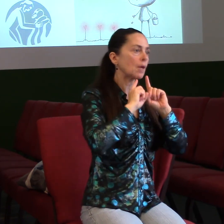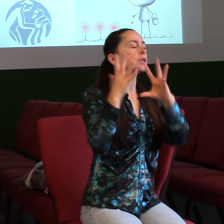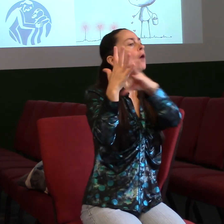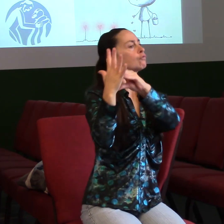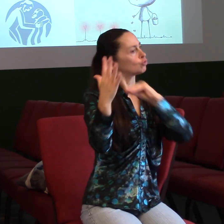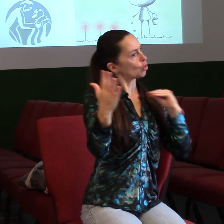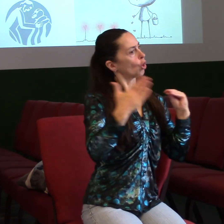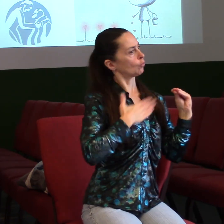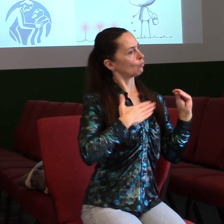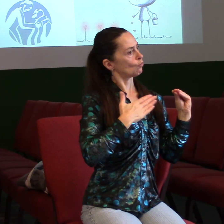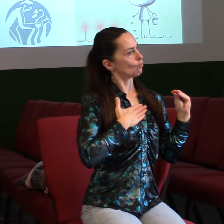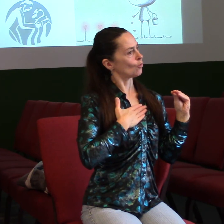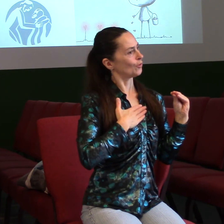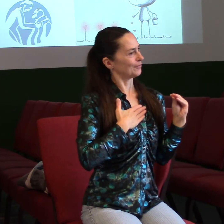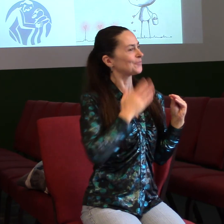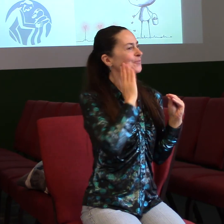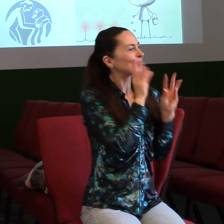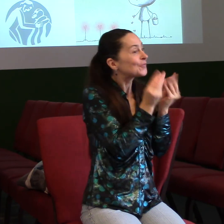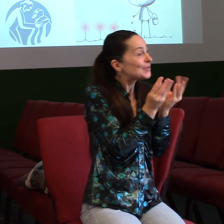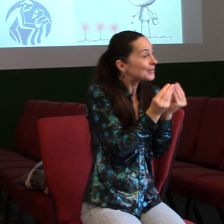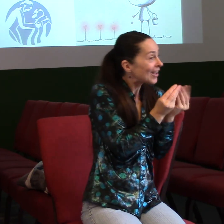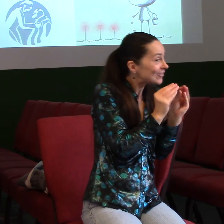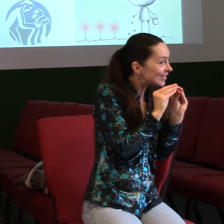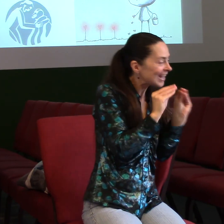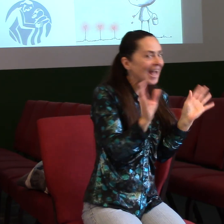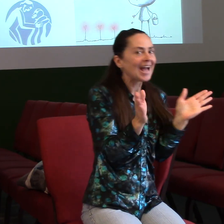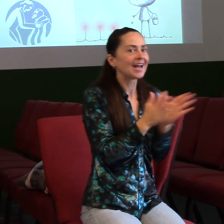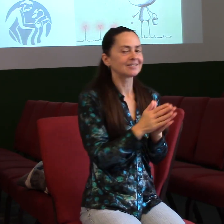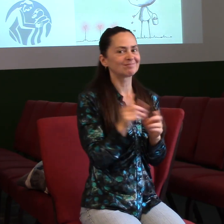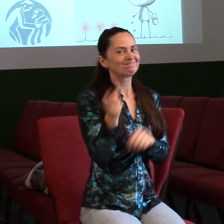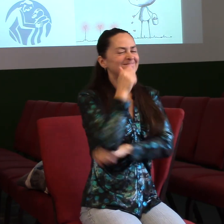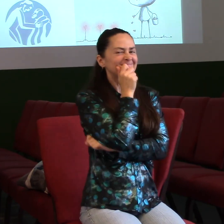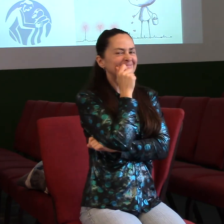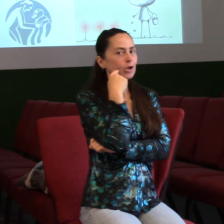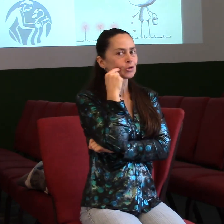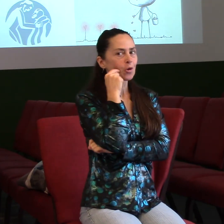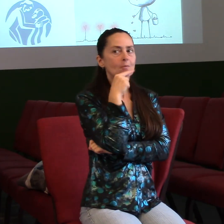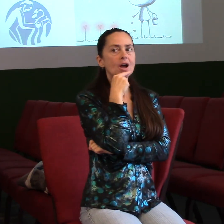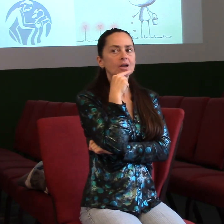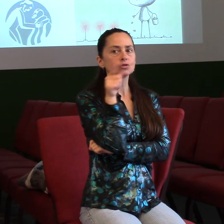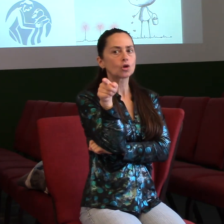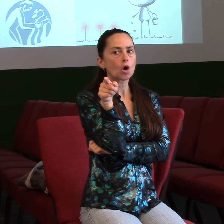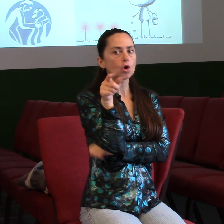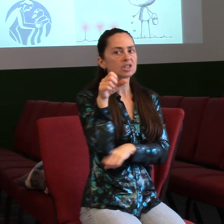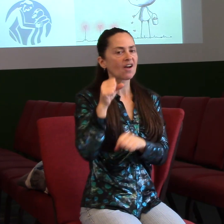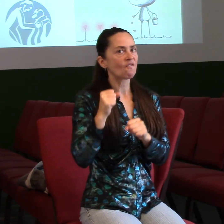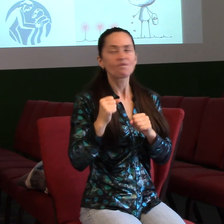Tak já vám ho prokecnu, Já jsem si vždycky říkal, jak ten člověk vydržel... Pepo, jak dlouho?